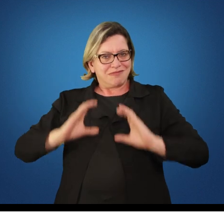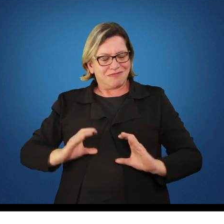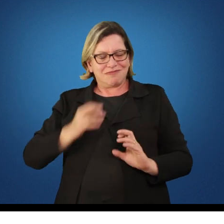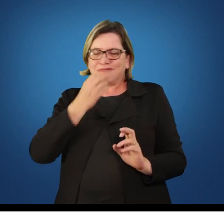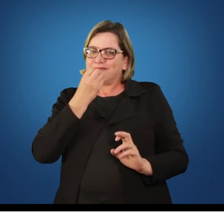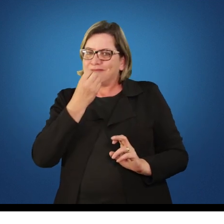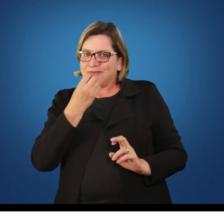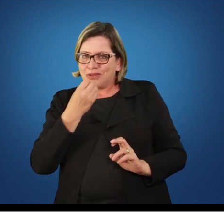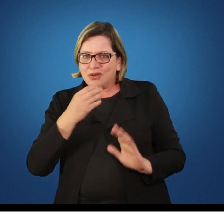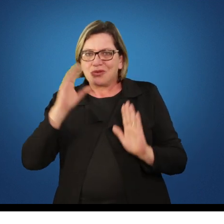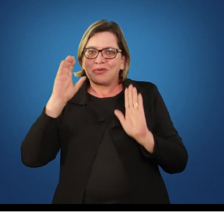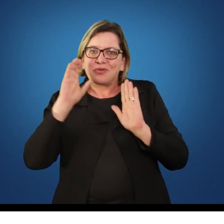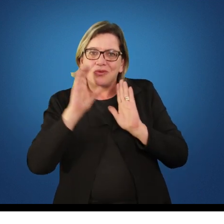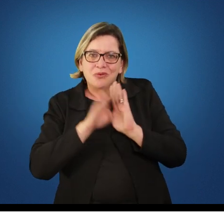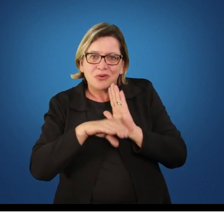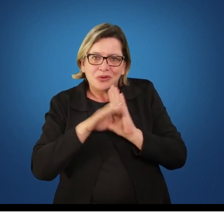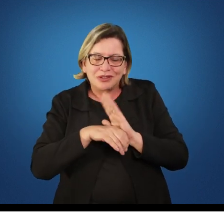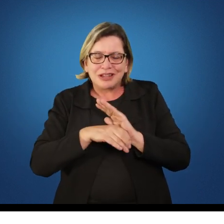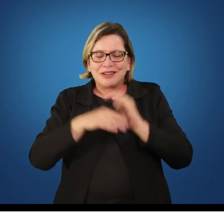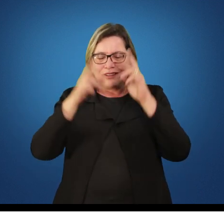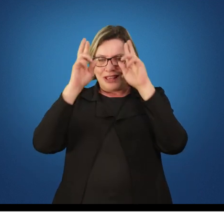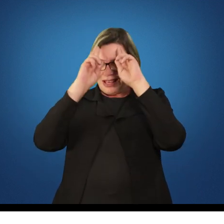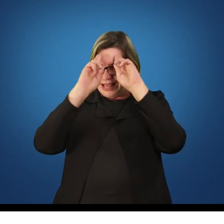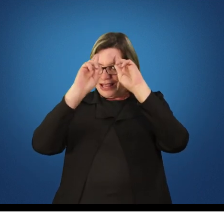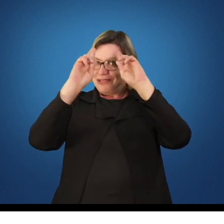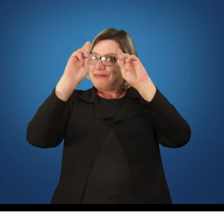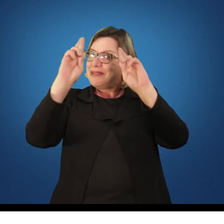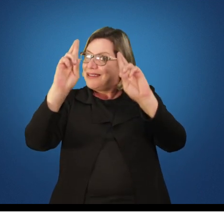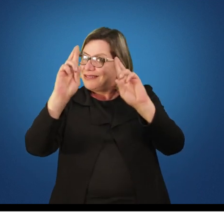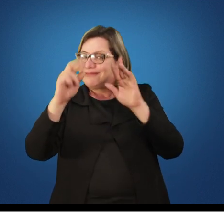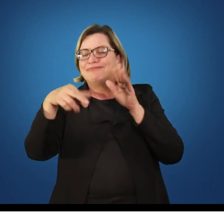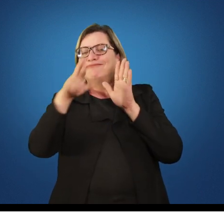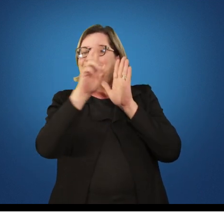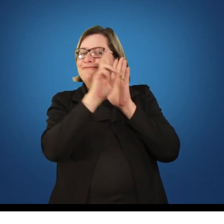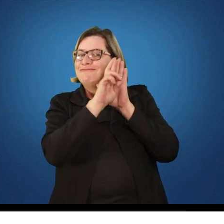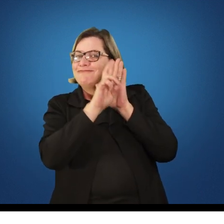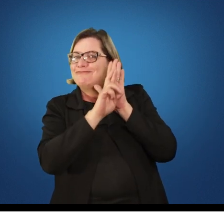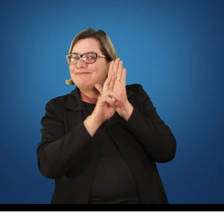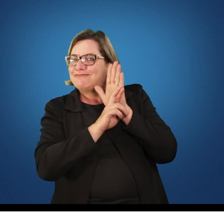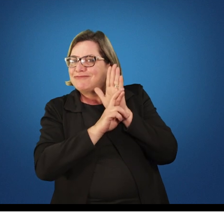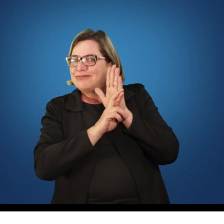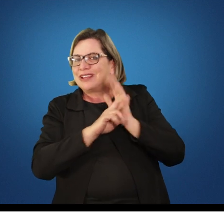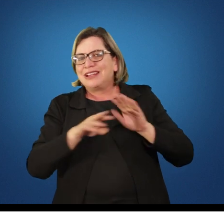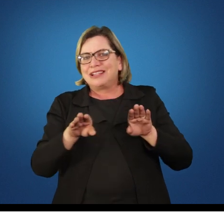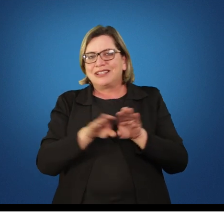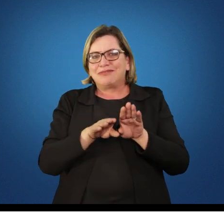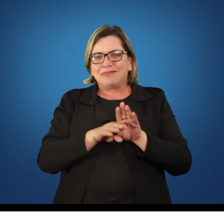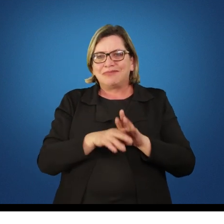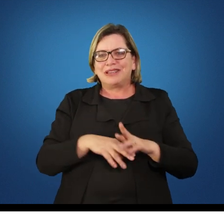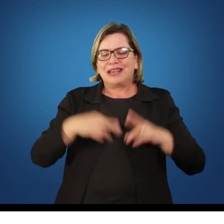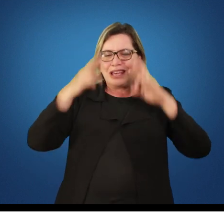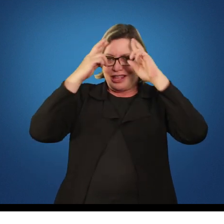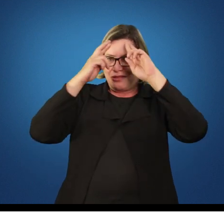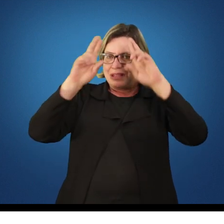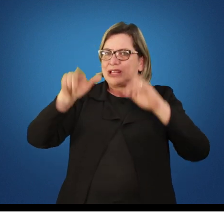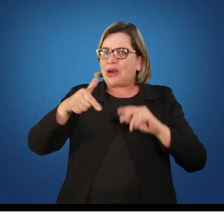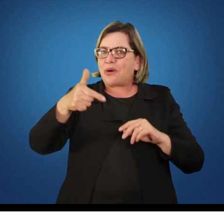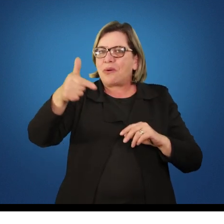conceitos de obedecer as regras do jogo, respeitar o oponente, não tratar o oponente como um